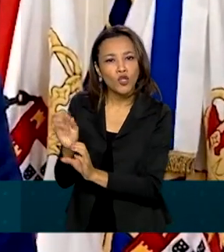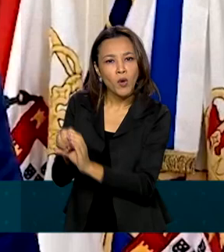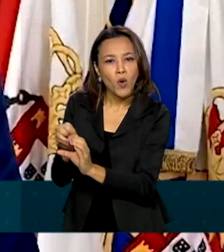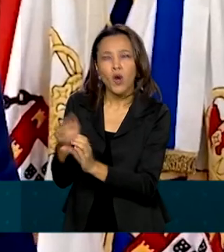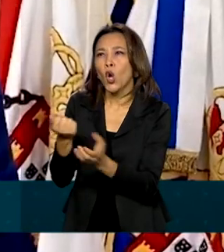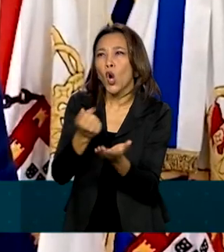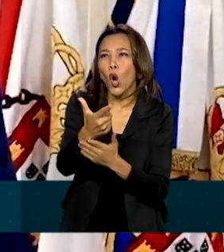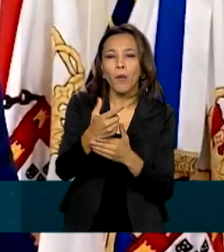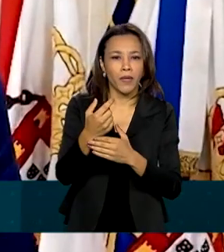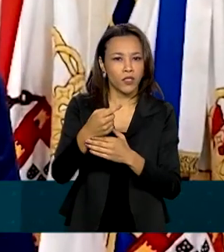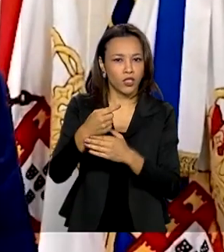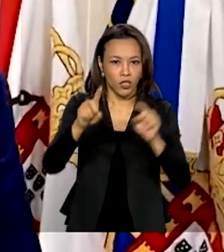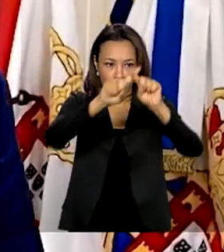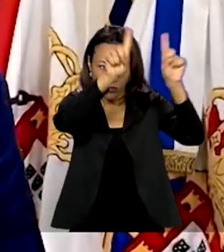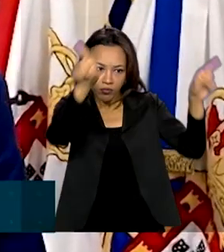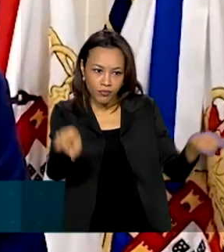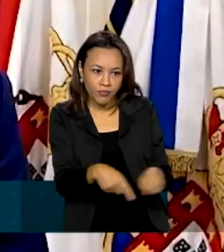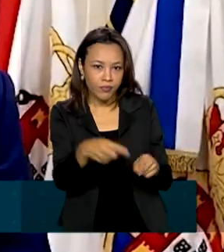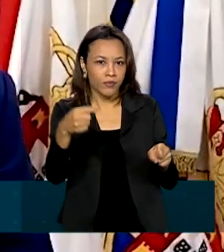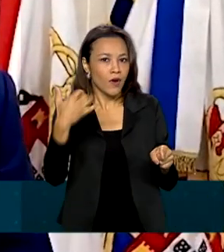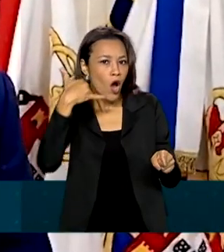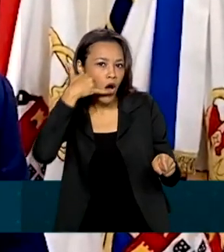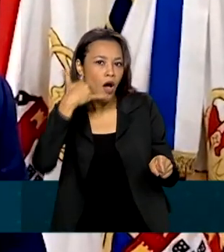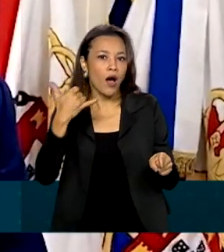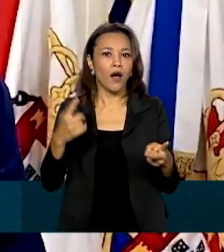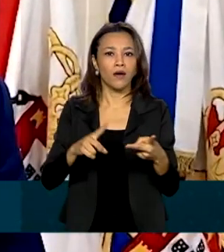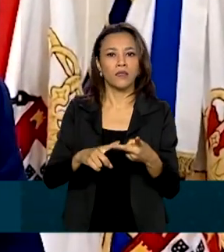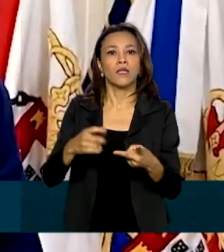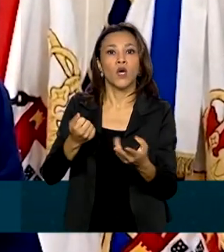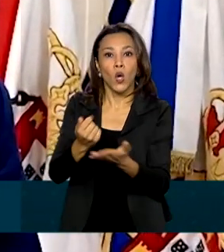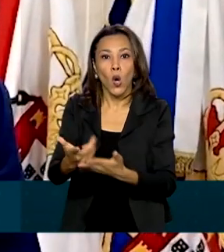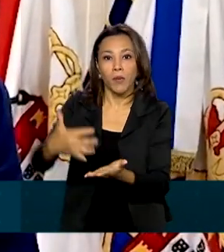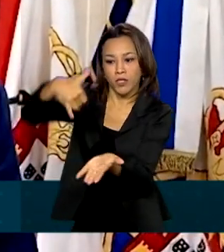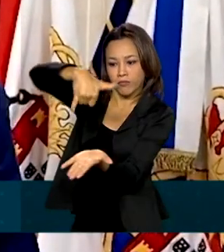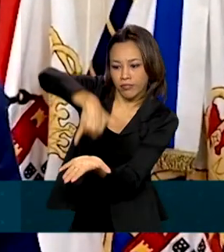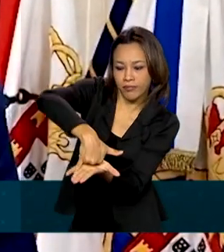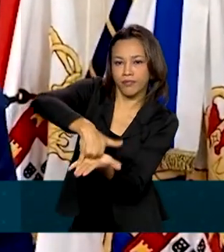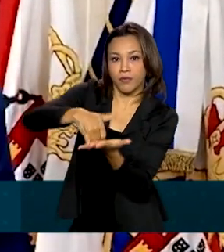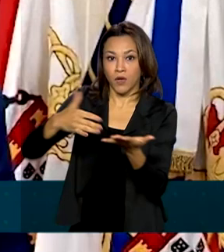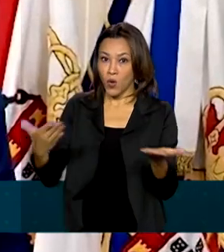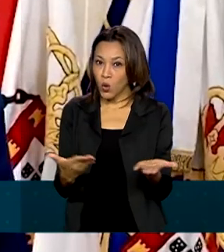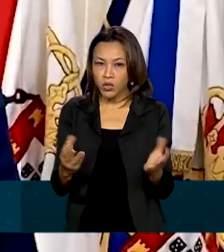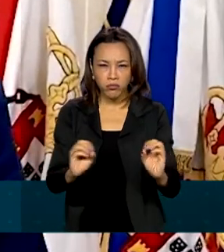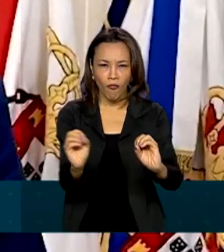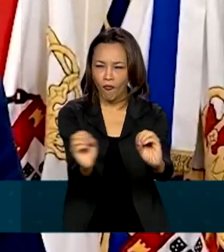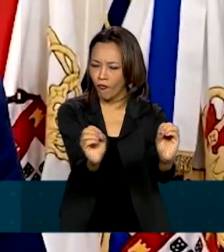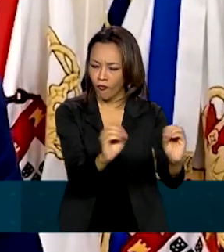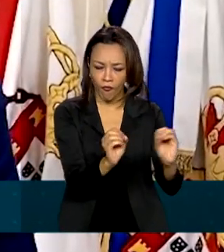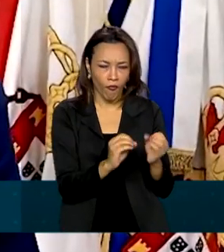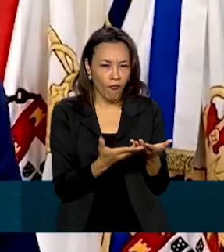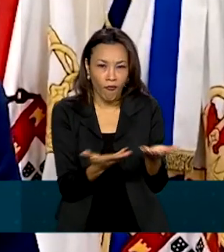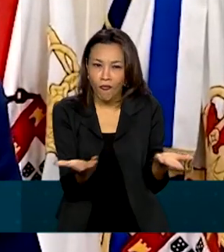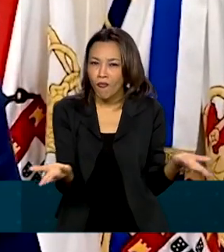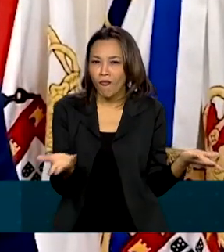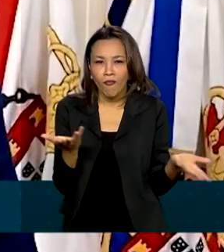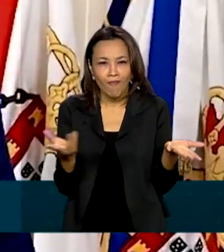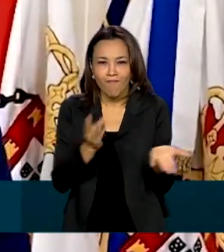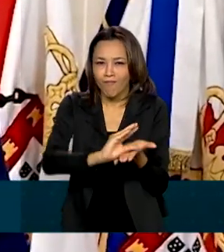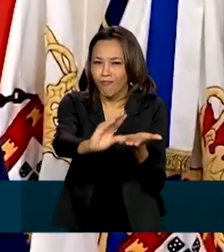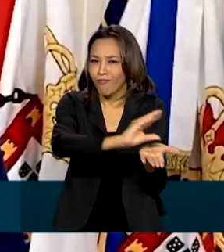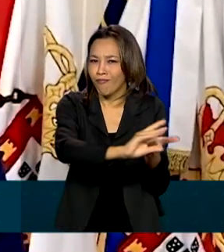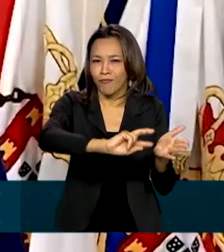de orelhões, para telefonia fixa, e já investimentos que hoje não fazem mais sentido,